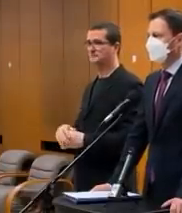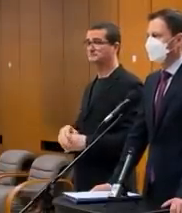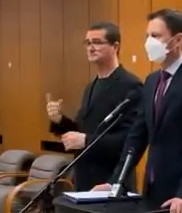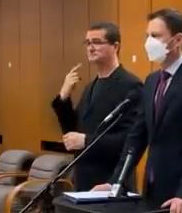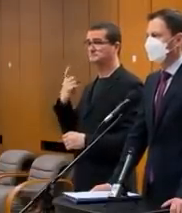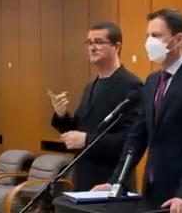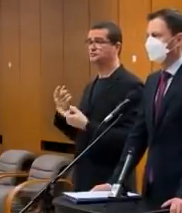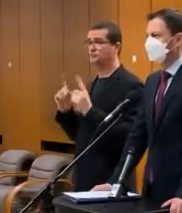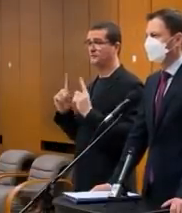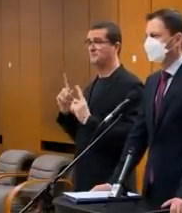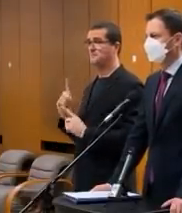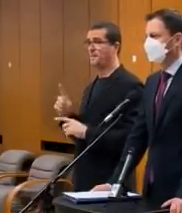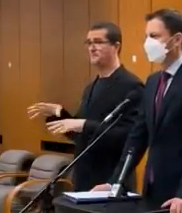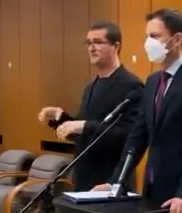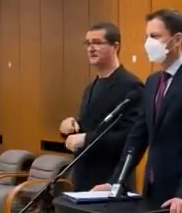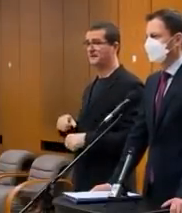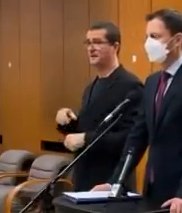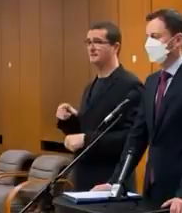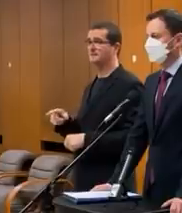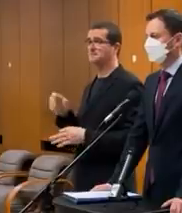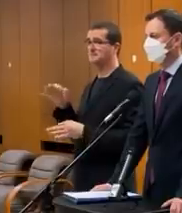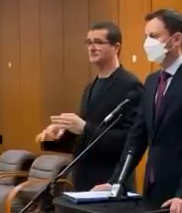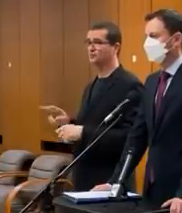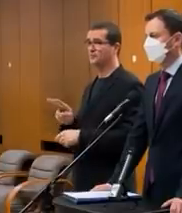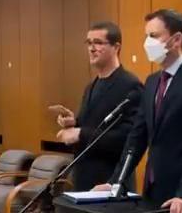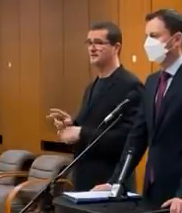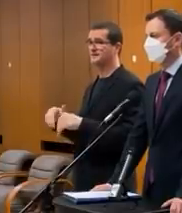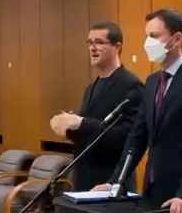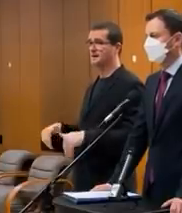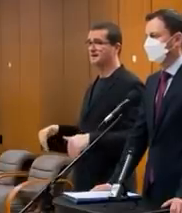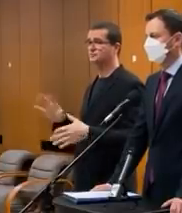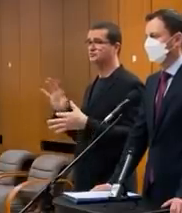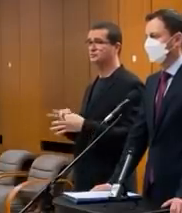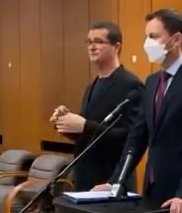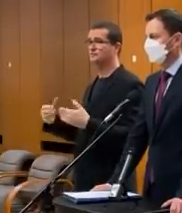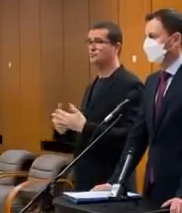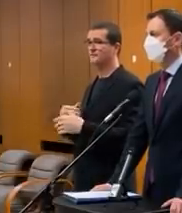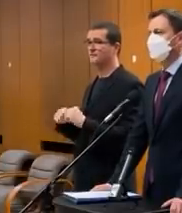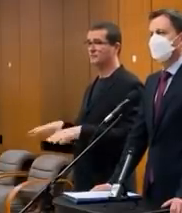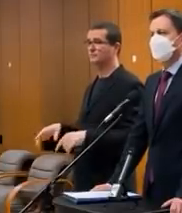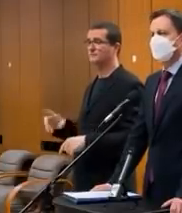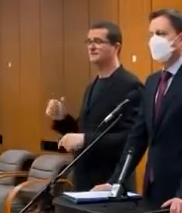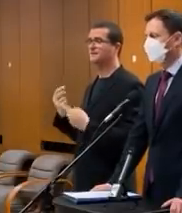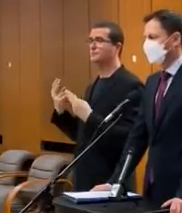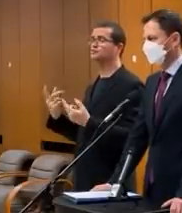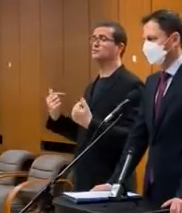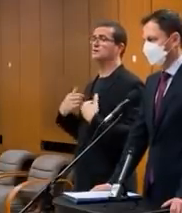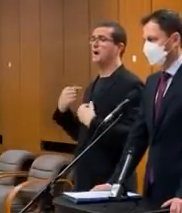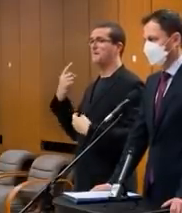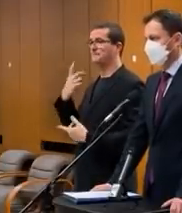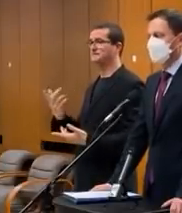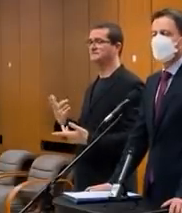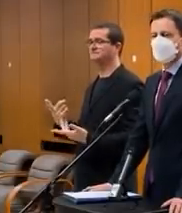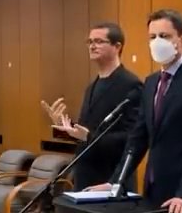Myslíte si, že by Slovensko nemalo prijať nejaké prísnejšie opatrenia na hraniciach v súvislosti s novým vírusom? Tak toto nie je podstatné, čo si ja myslím.